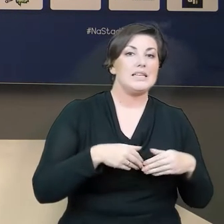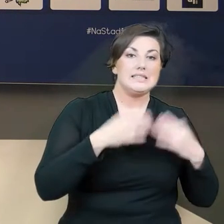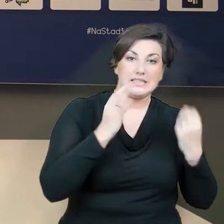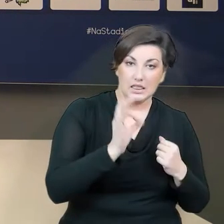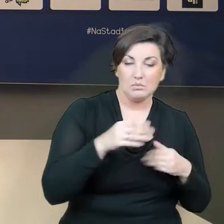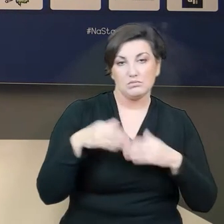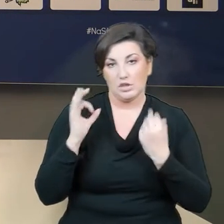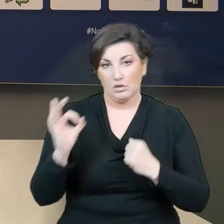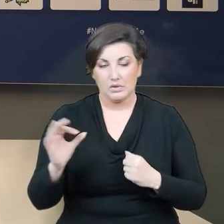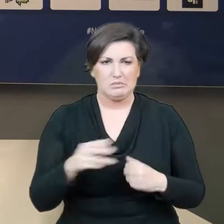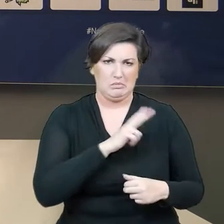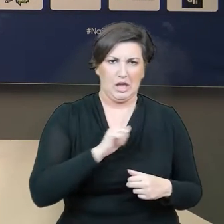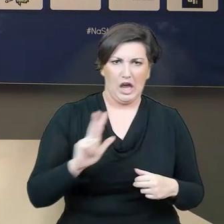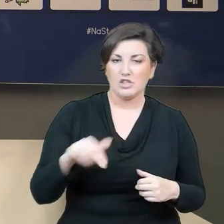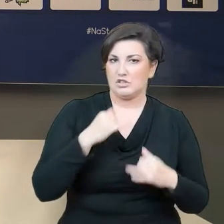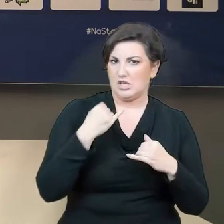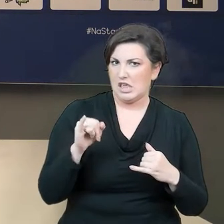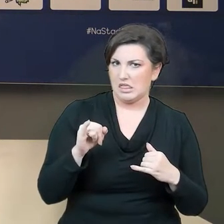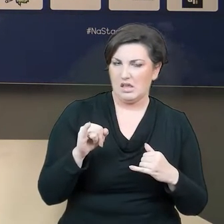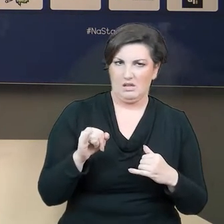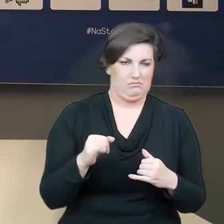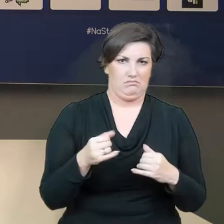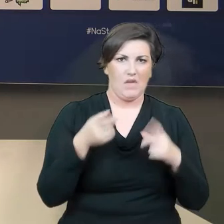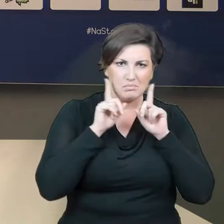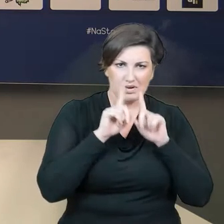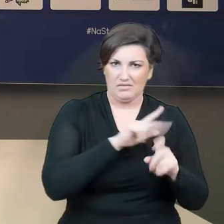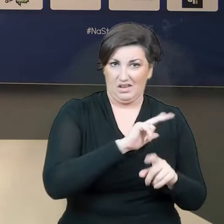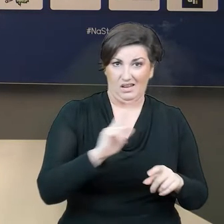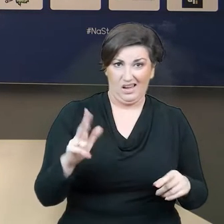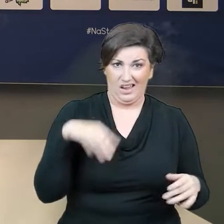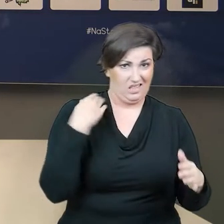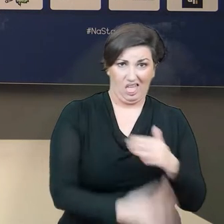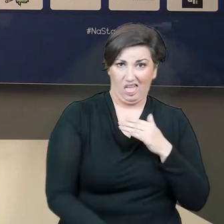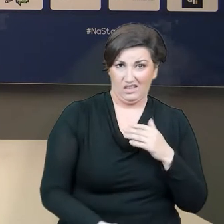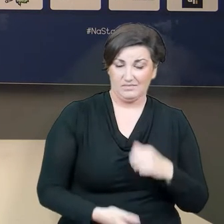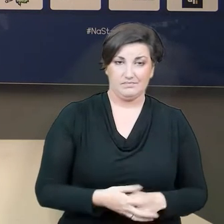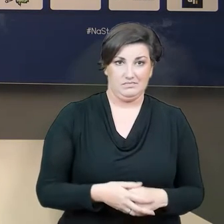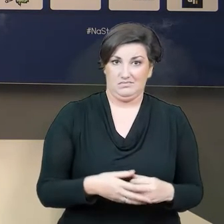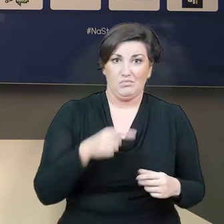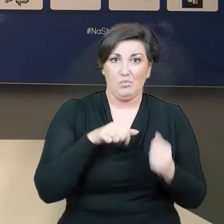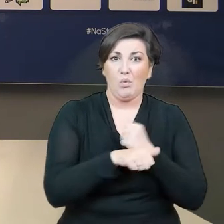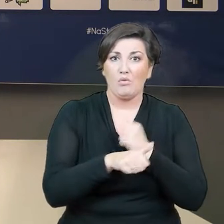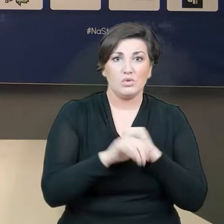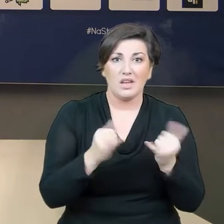mecz warty jest inny, ale w zasadzie każdy nieudany. Czy jest jakaś zbiorcza przyczyna? To prawda. My nie,